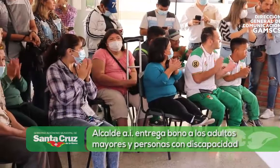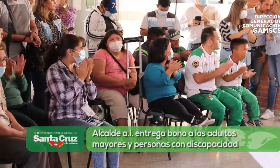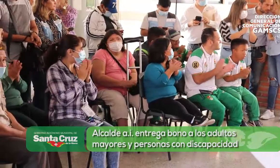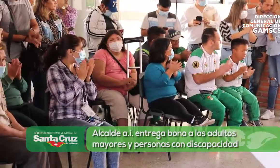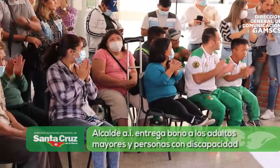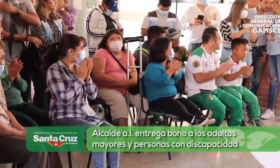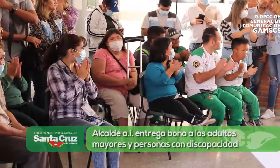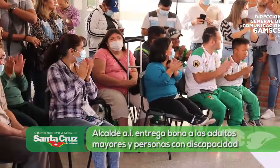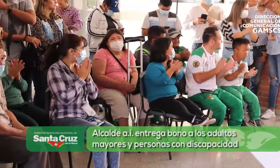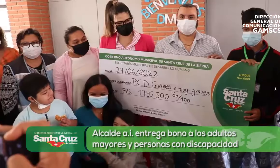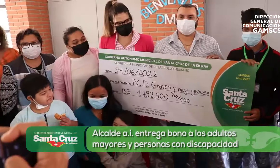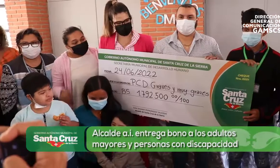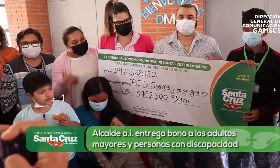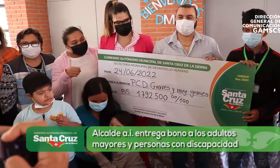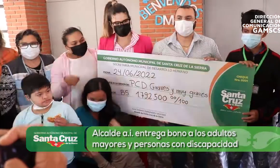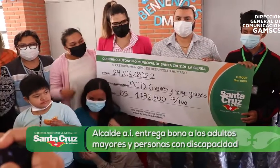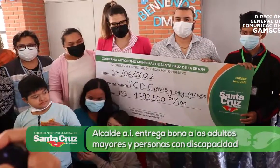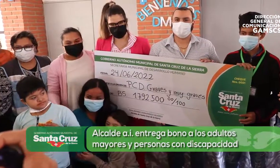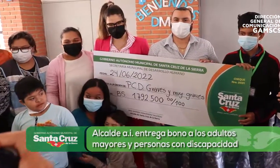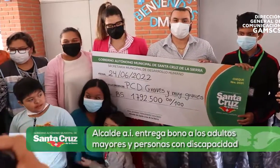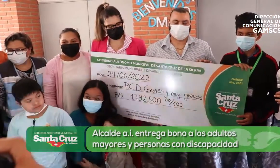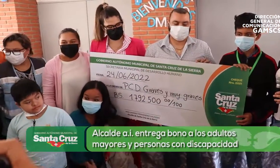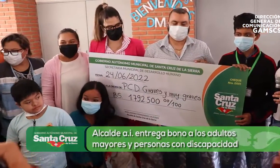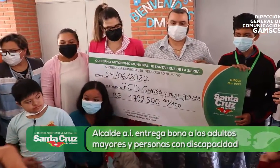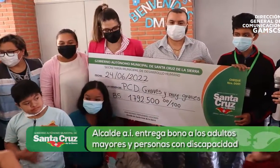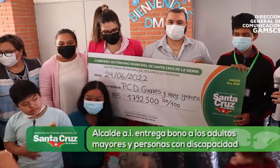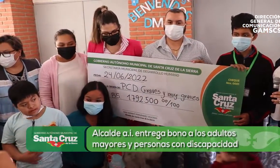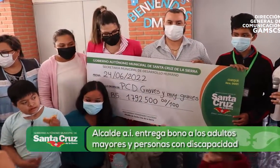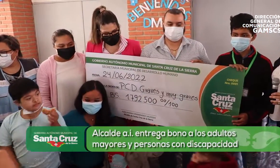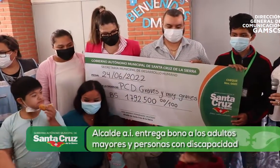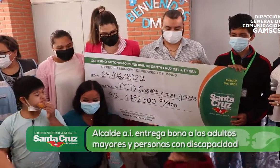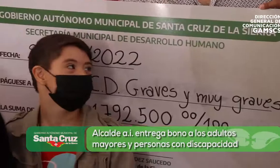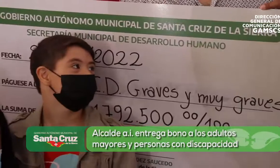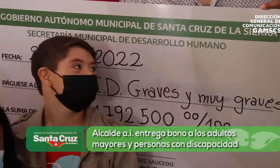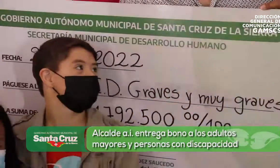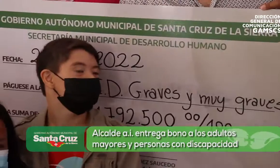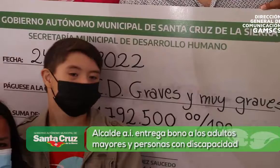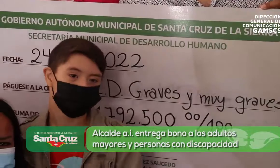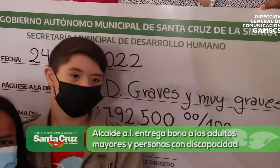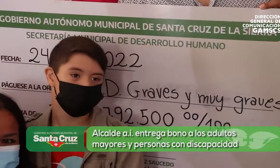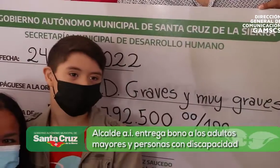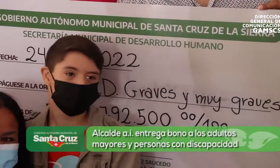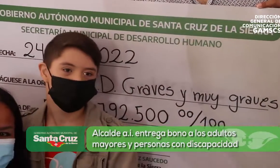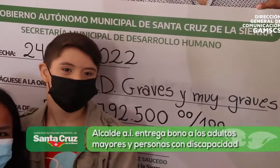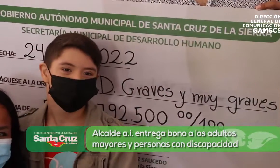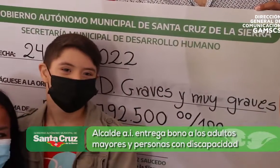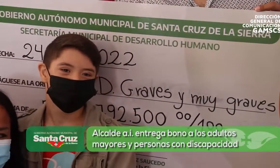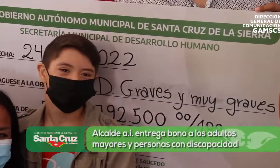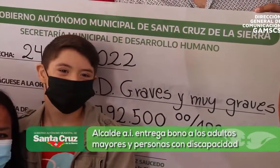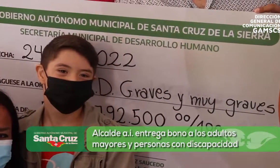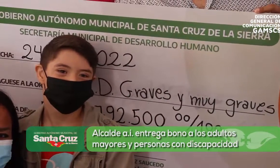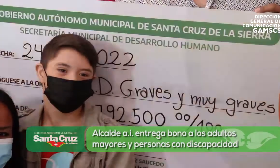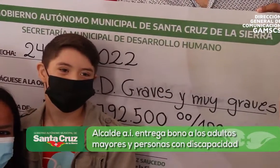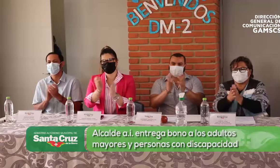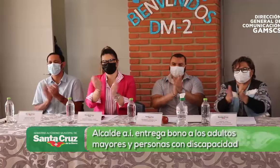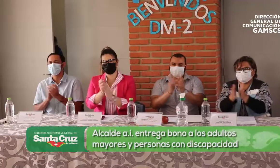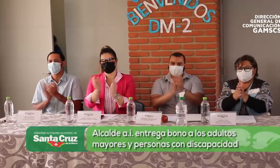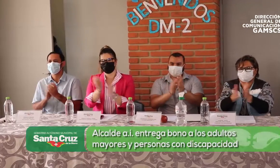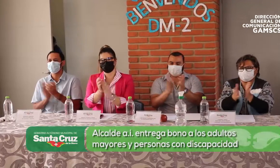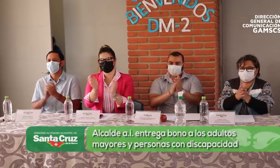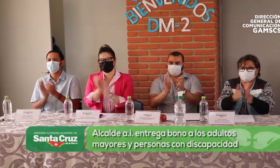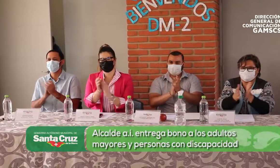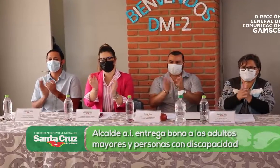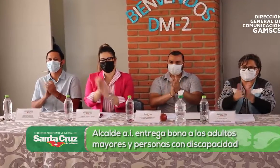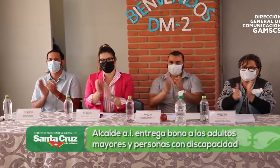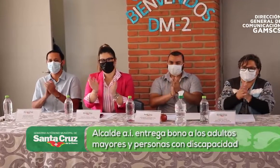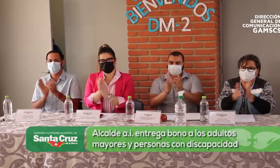alcalde Johnny Fernández ha dado la instrucción a la Secretaría de Desarrollo Humano, a la Secretaría de Finanza, que den cumplimiento en